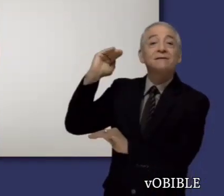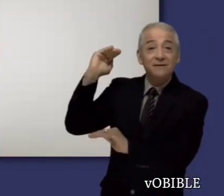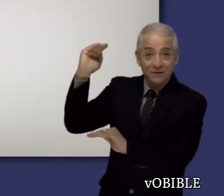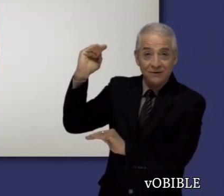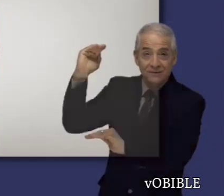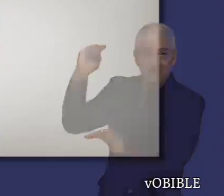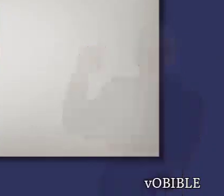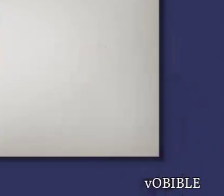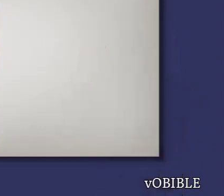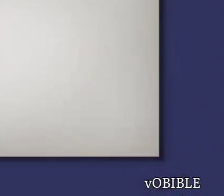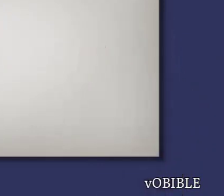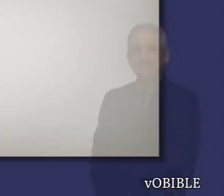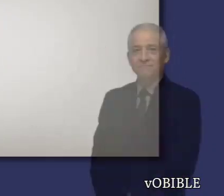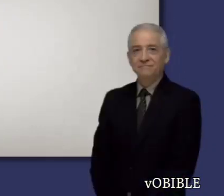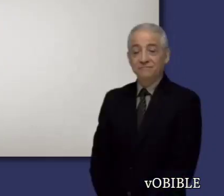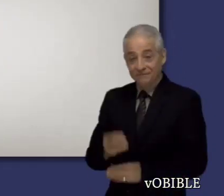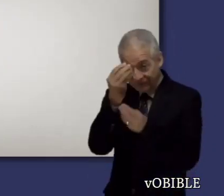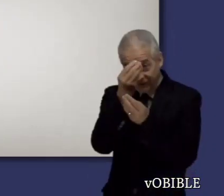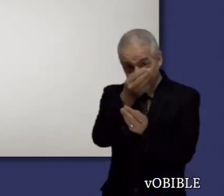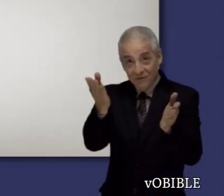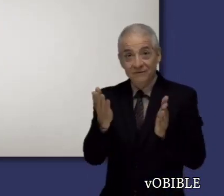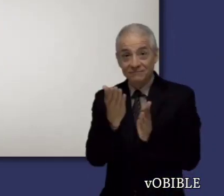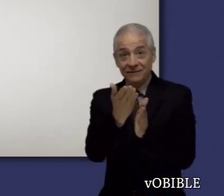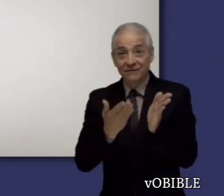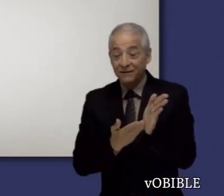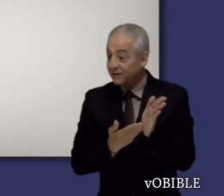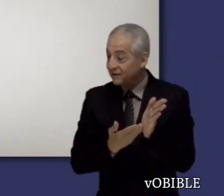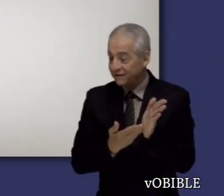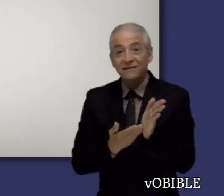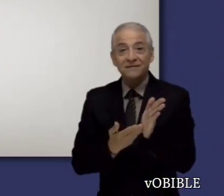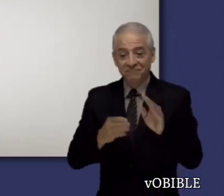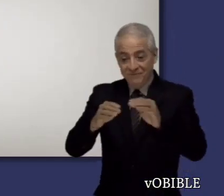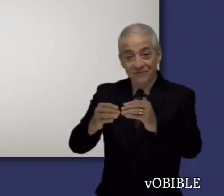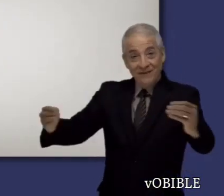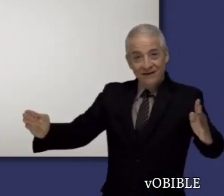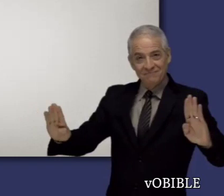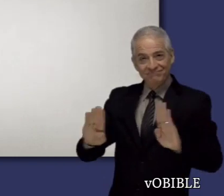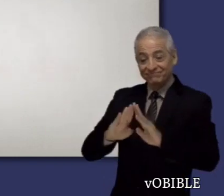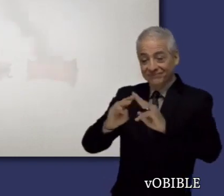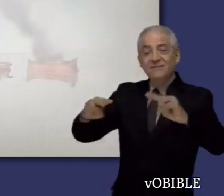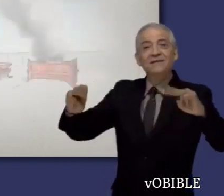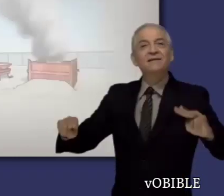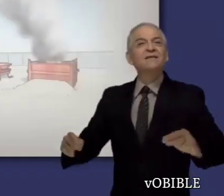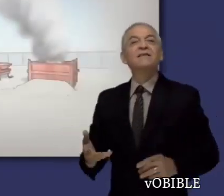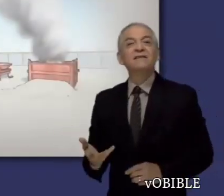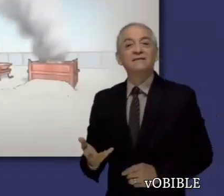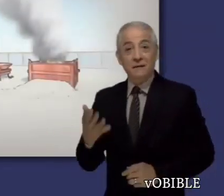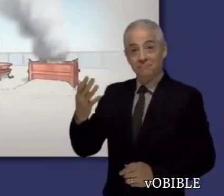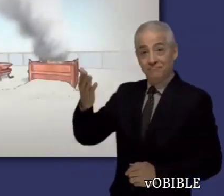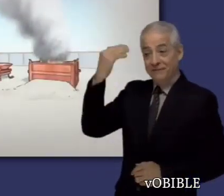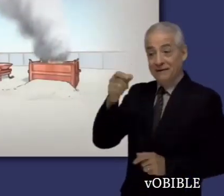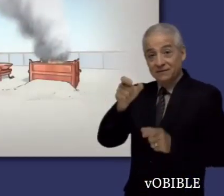estableció mediante Moisés. ¿Lo sabía? En Hebreos 9.9 leemos, Esta